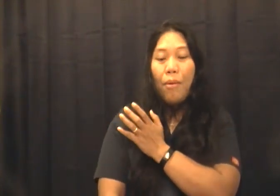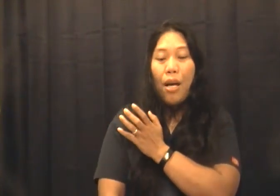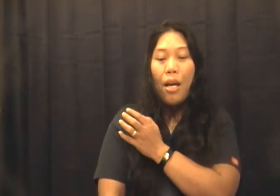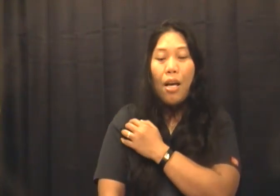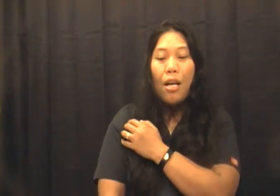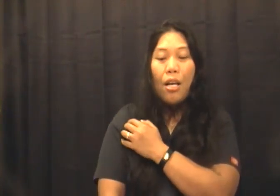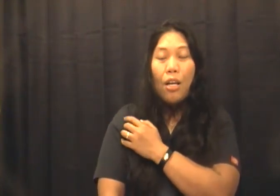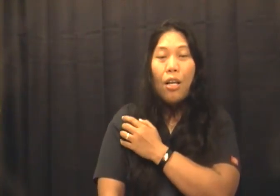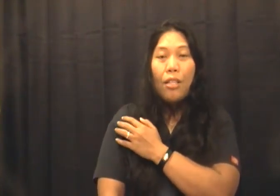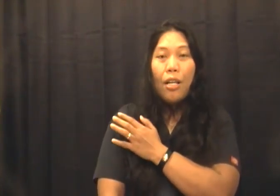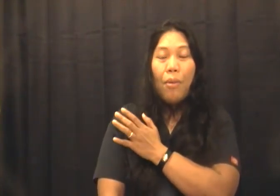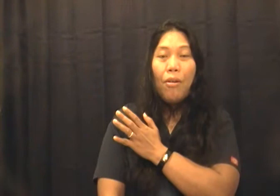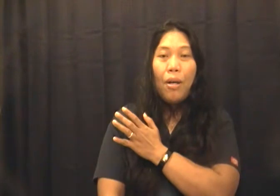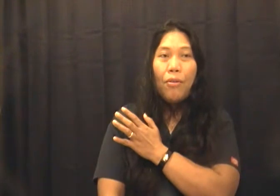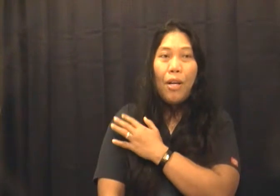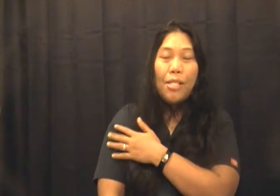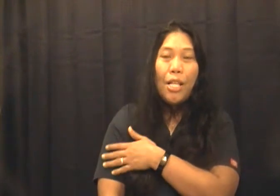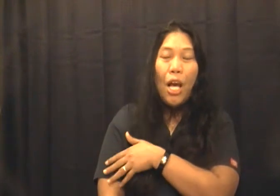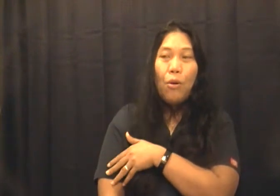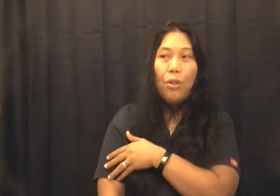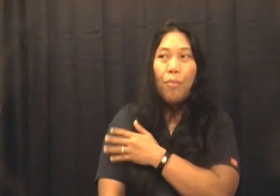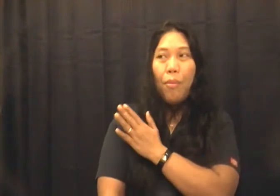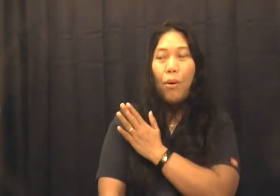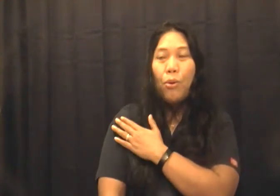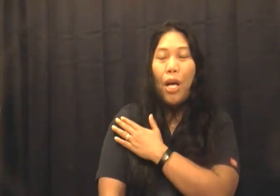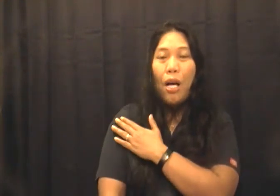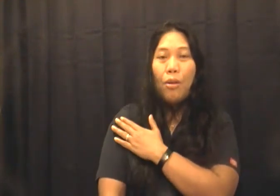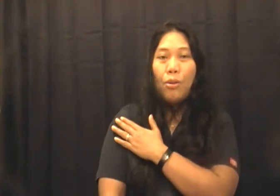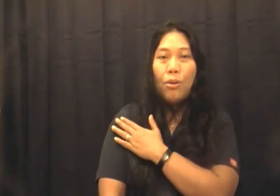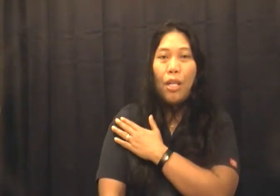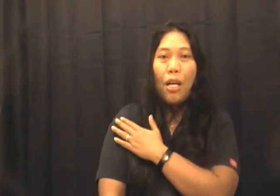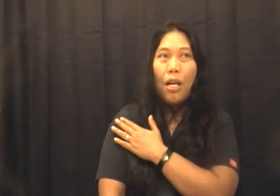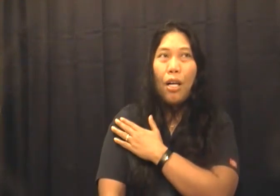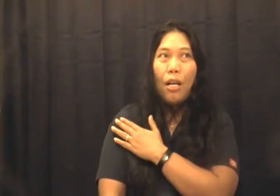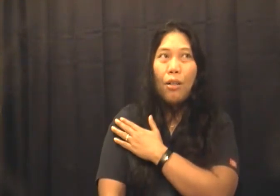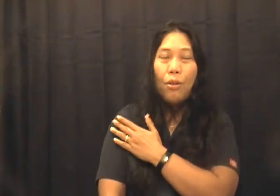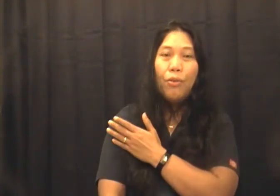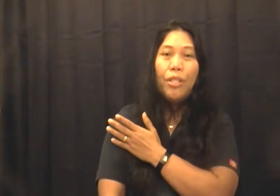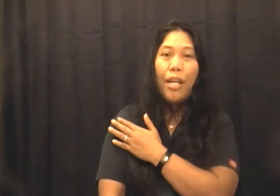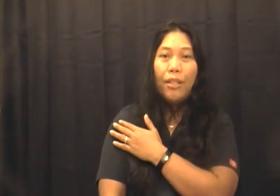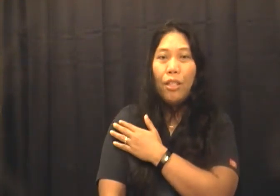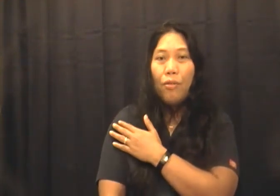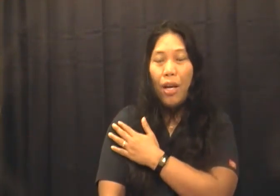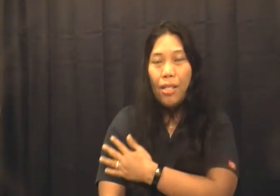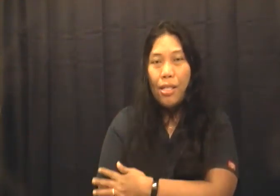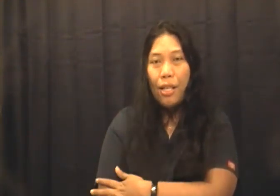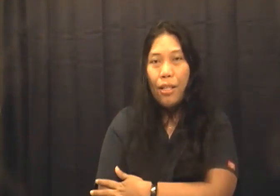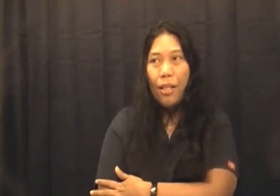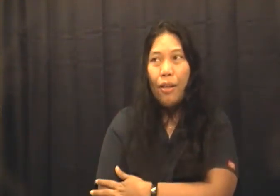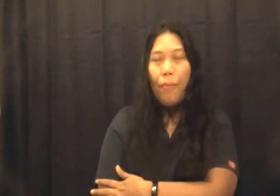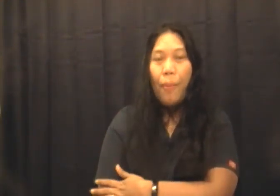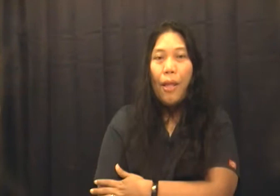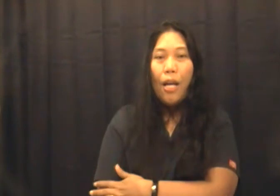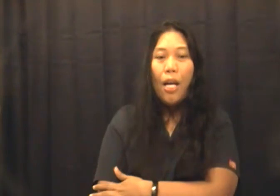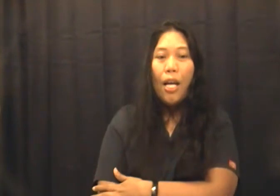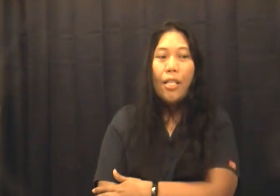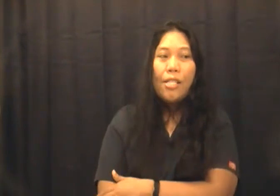nagpa nagpa vaccine ako nagpa vacuna ako sa COVID-19 vaccine I